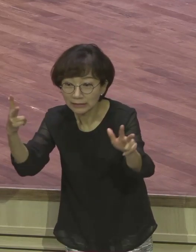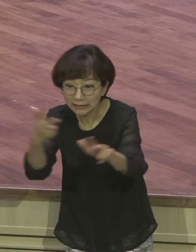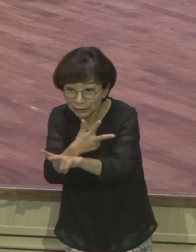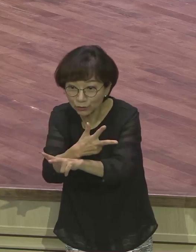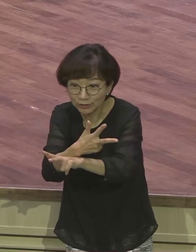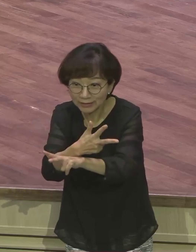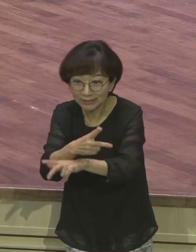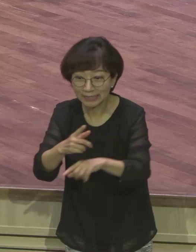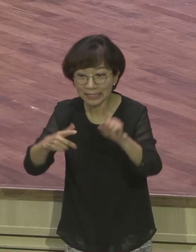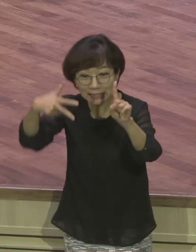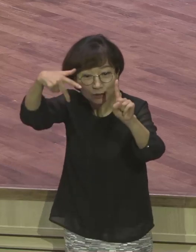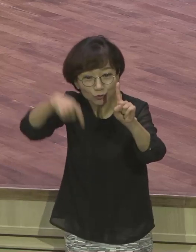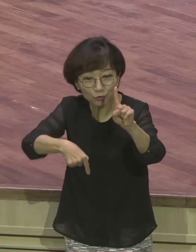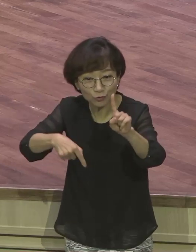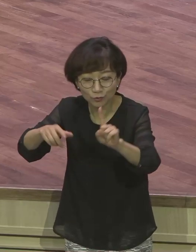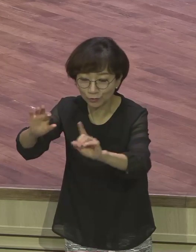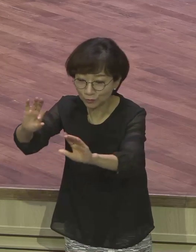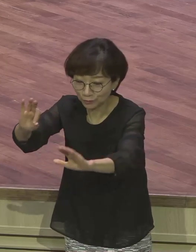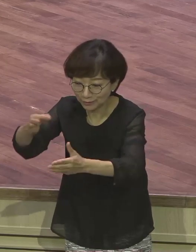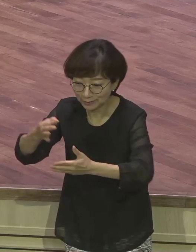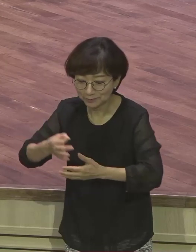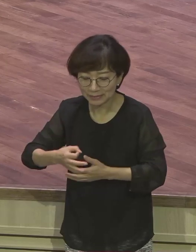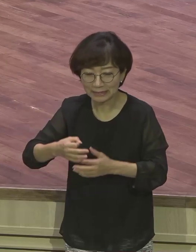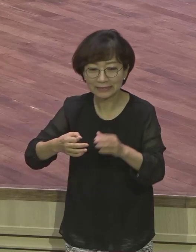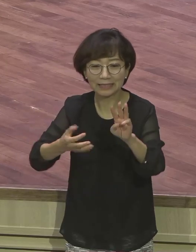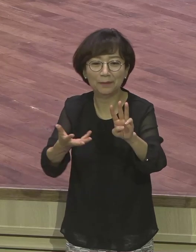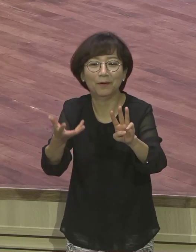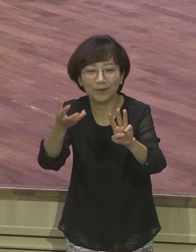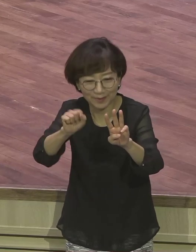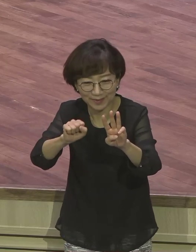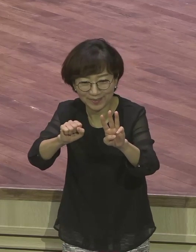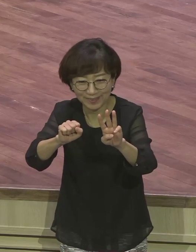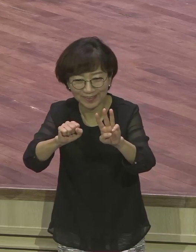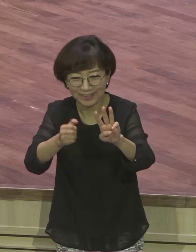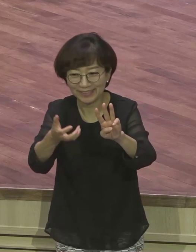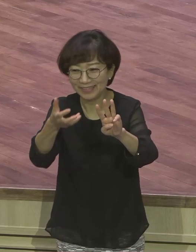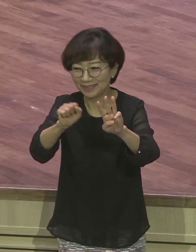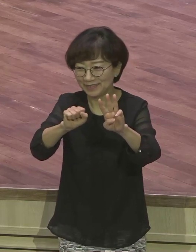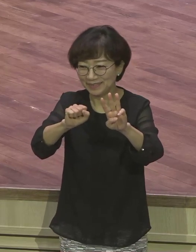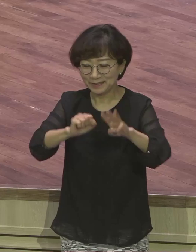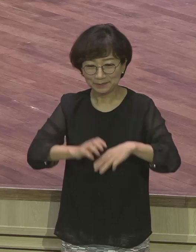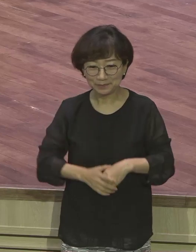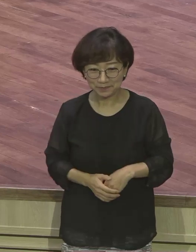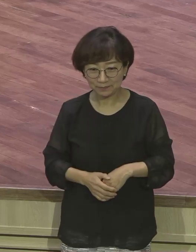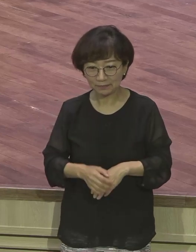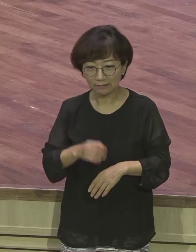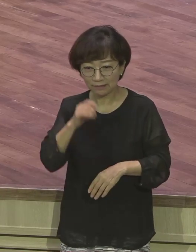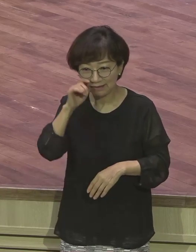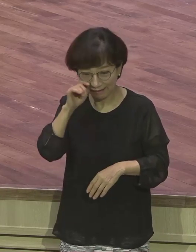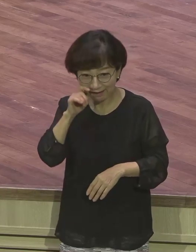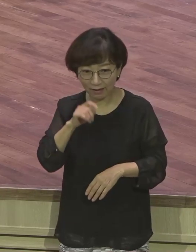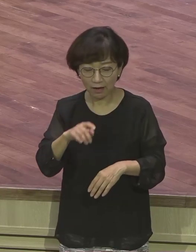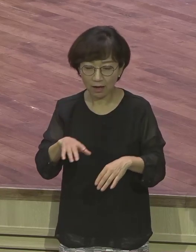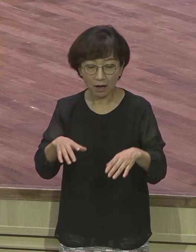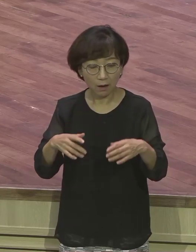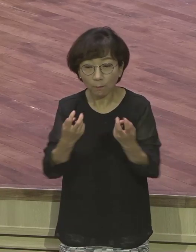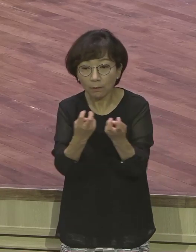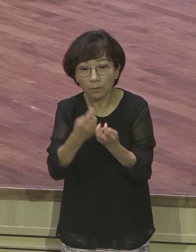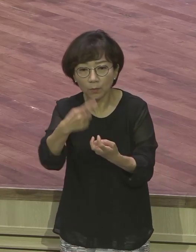이 부인이 말이요. 남편 용기를 계속 주가지고 헨리포드 부인도 마찬가지에요. 남편에게